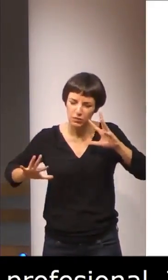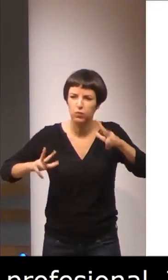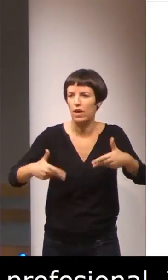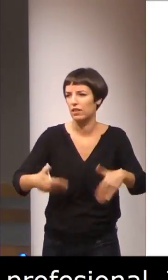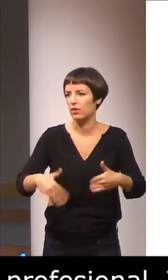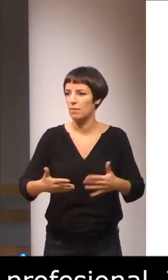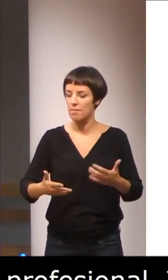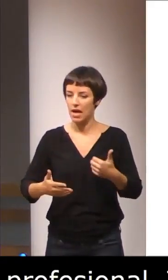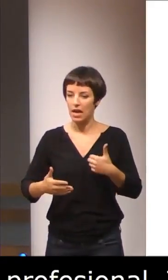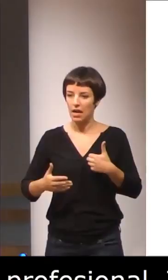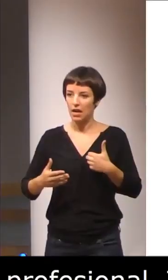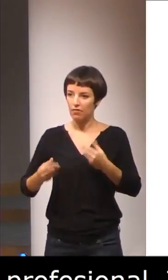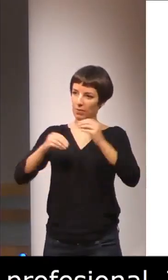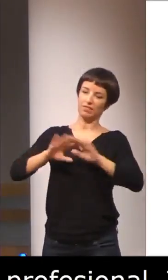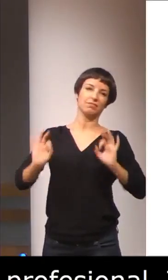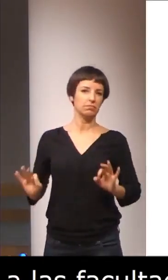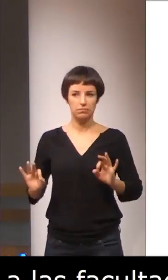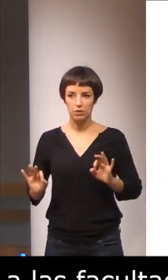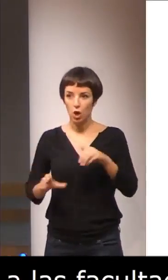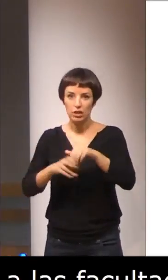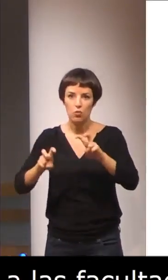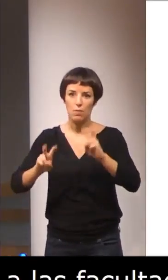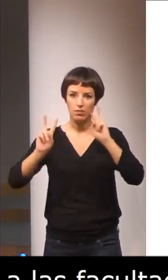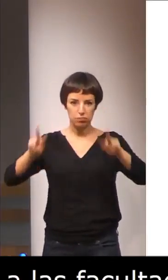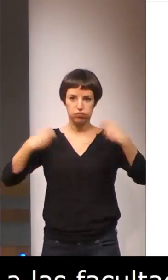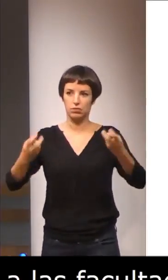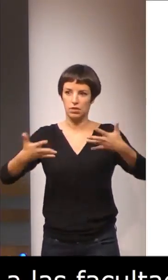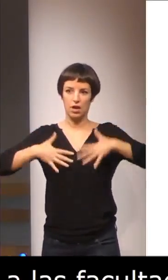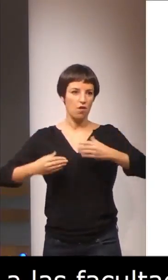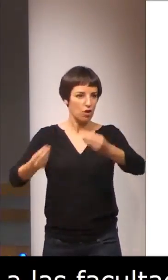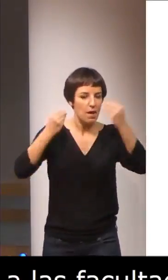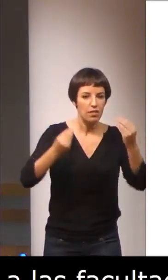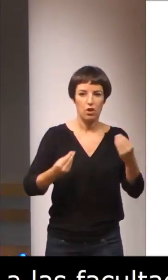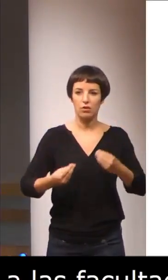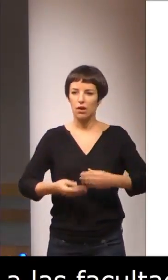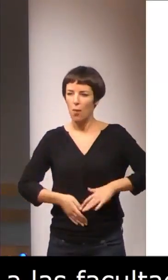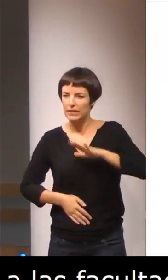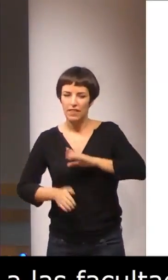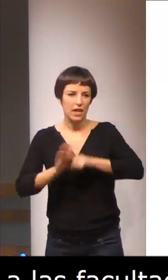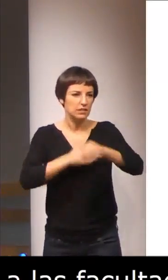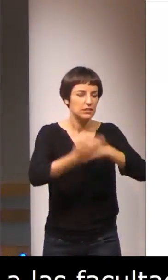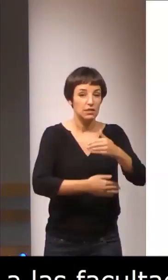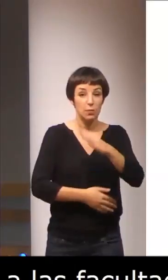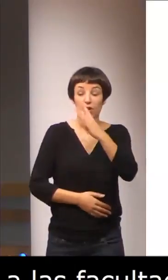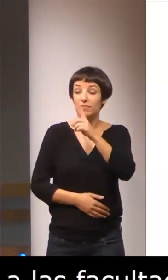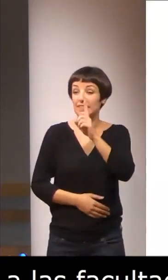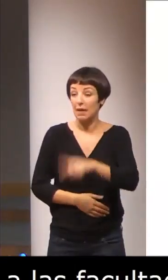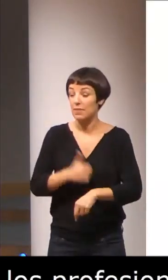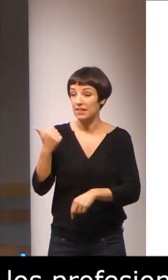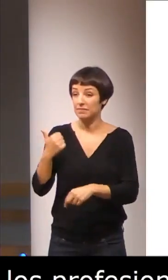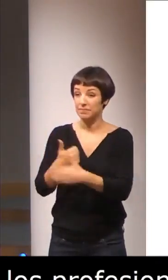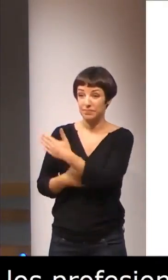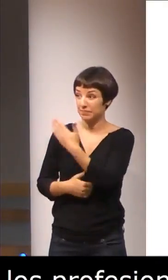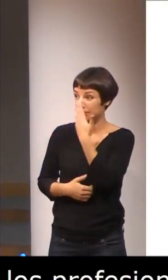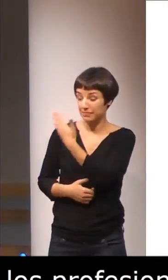de actualización de contenidos, de desarrollo de competencias, porque además esto también prácticamente